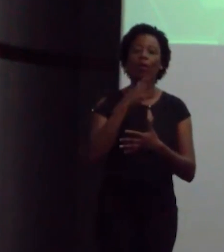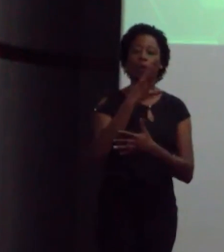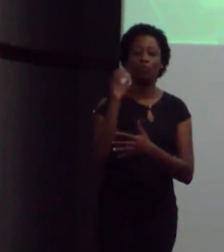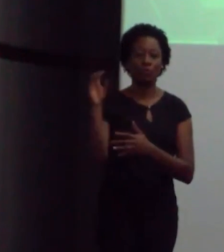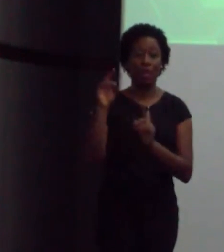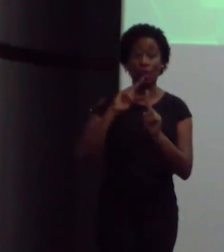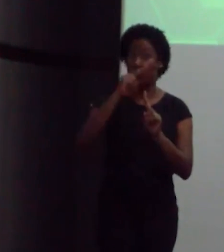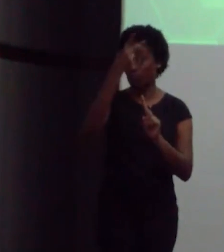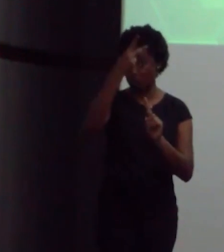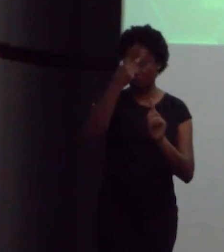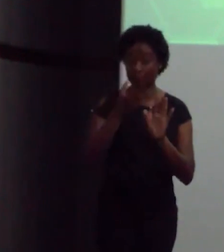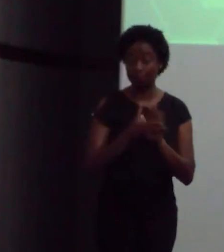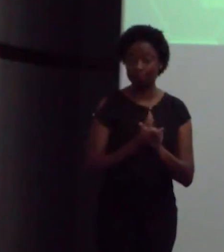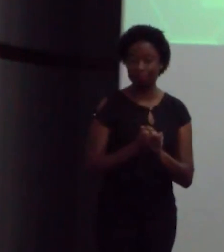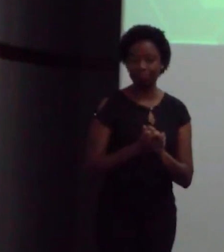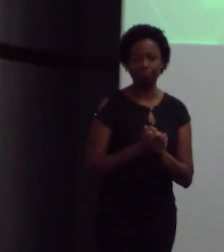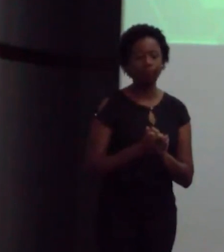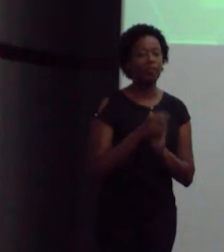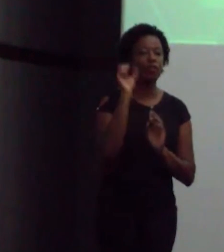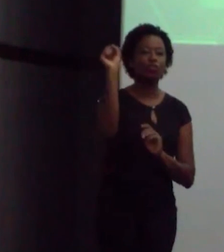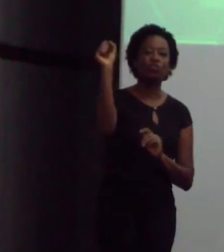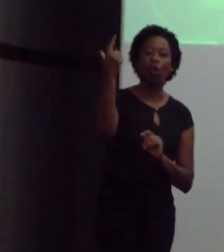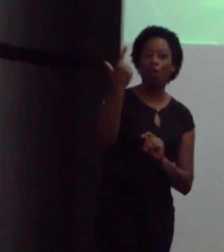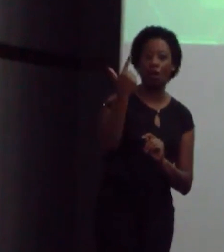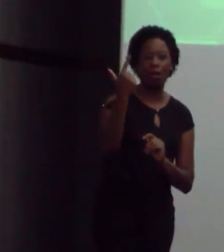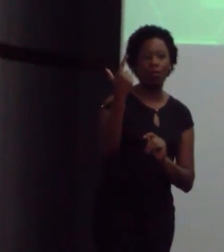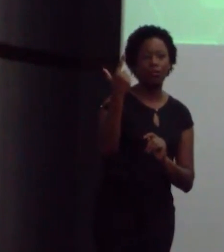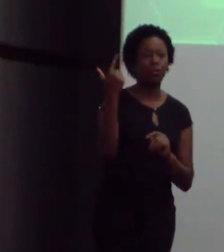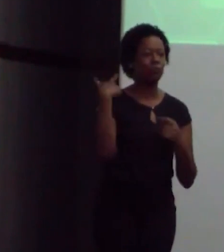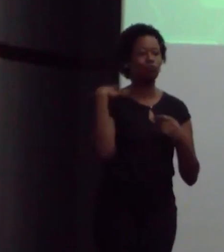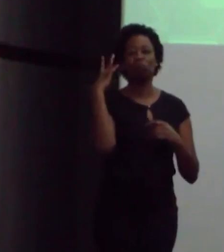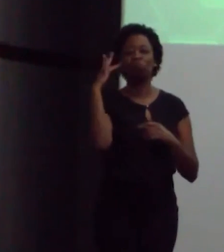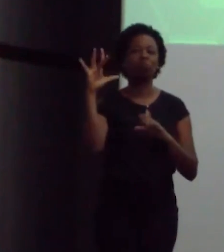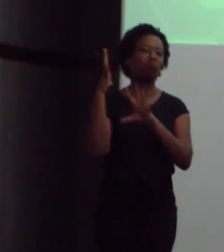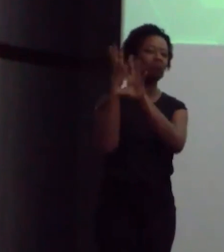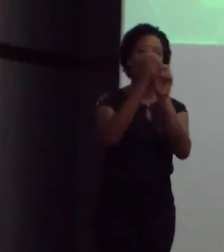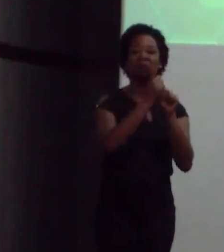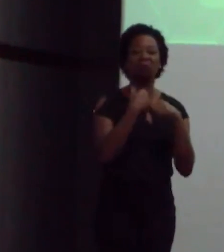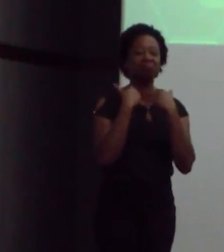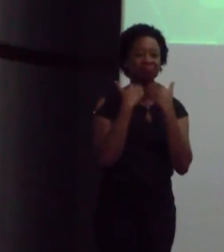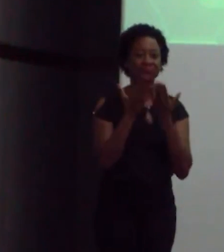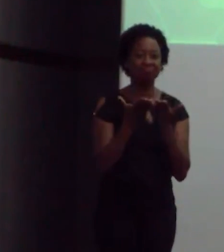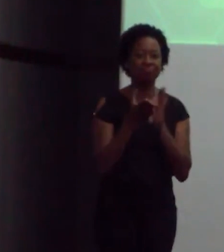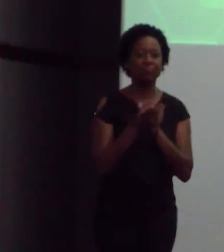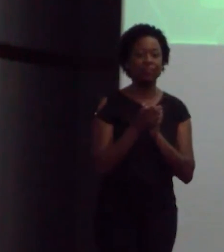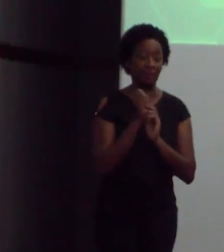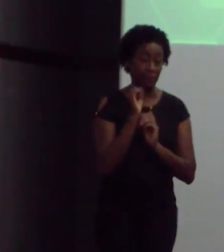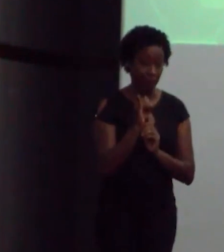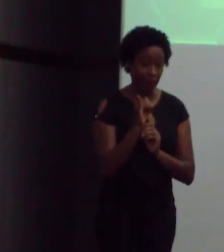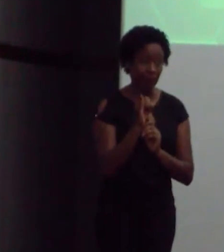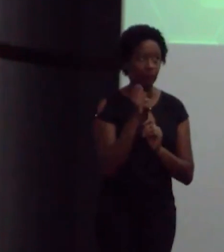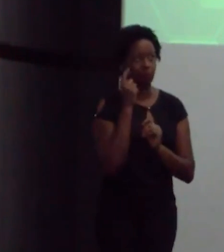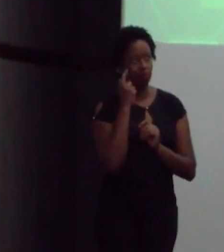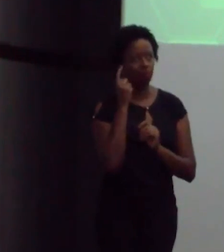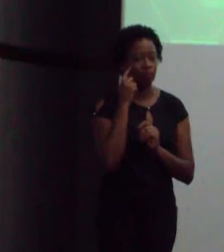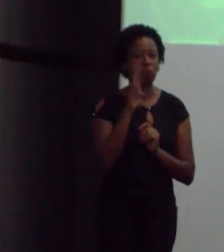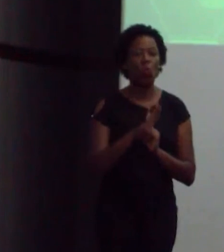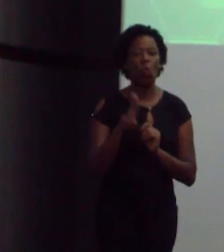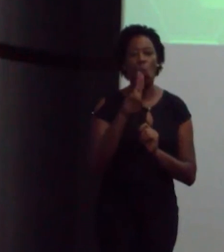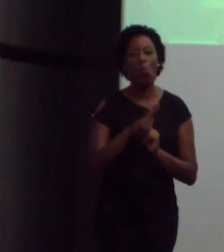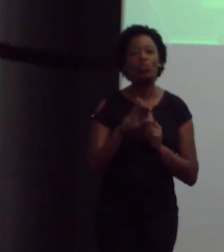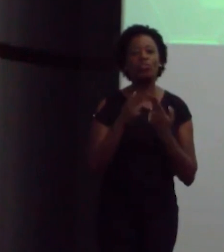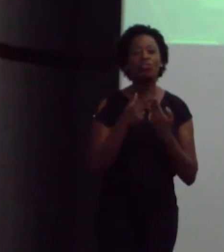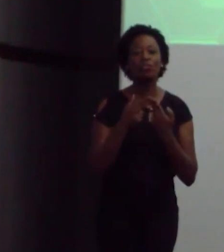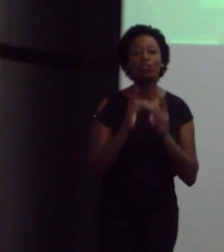é o dobro. De solar, ainda não é nem possível calcular. Mas, se a gente for olhar só pelos usos que a gente está